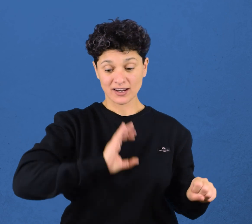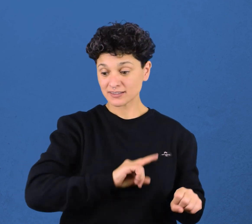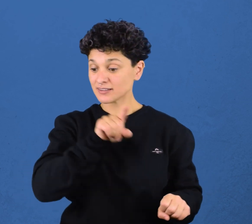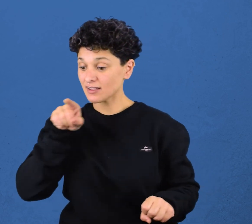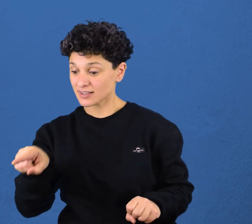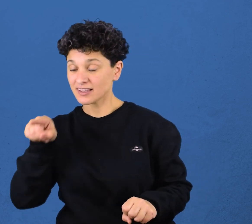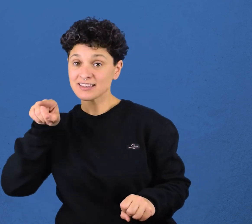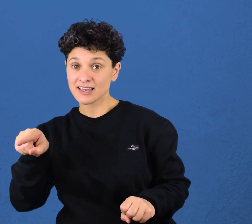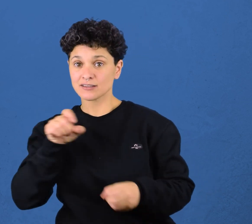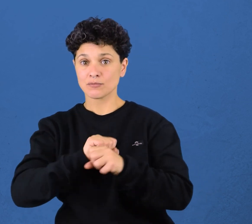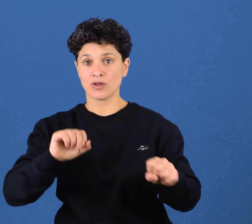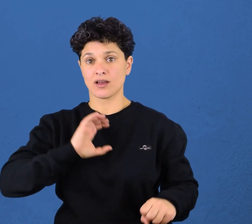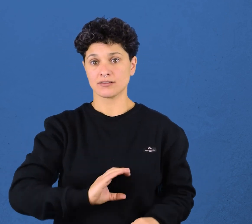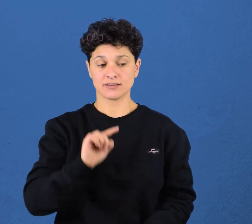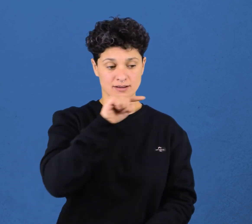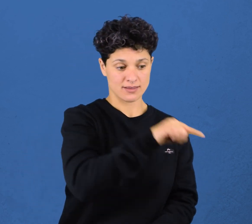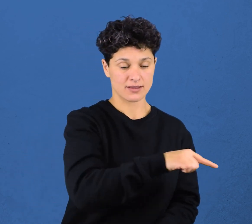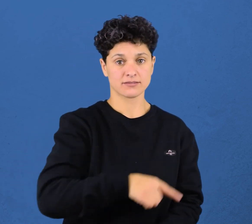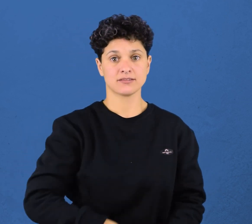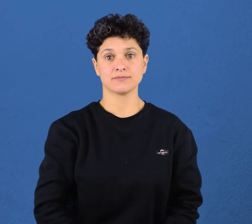comportarse como ondas y viceversa.